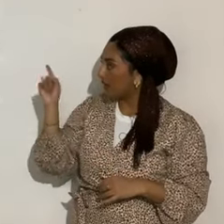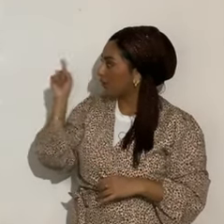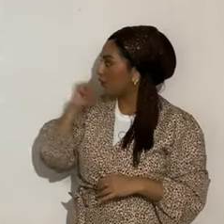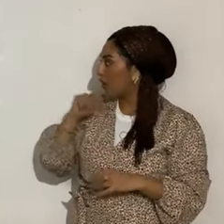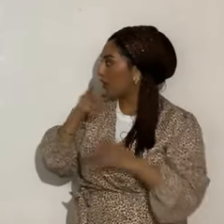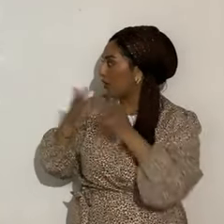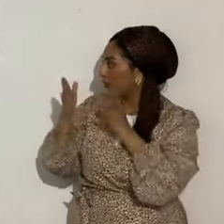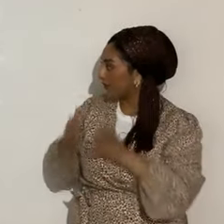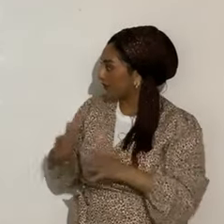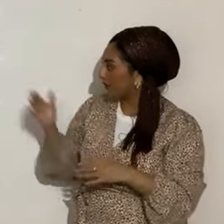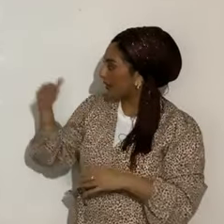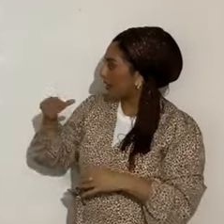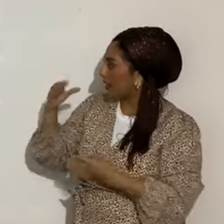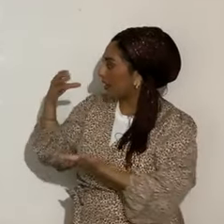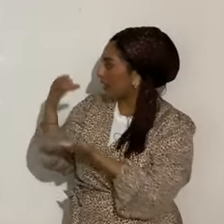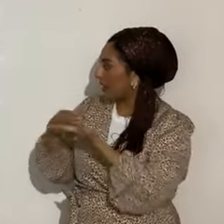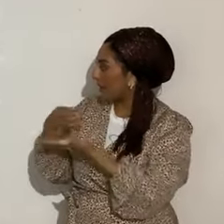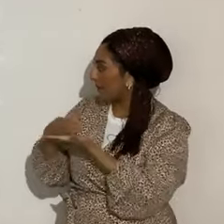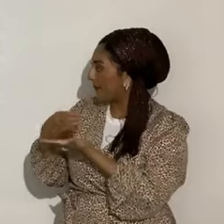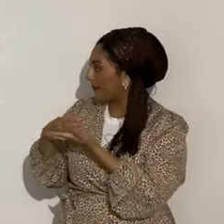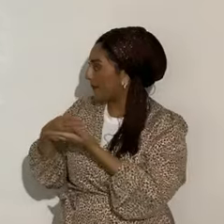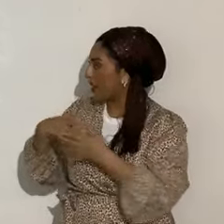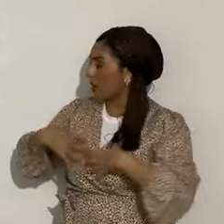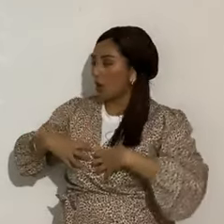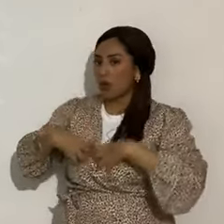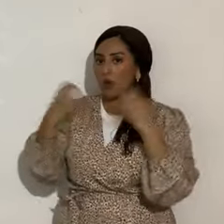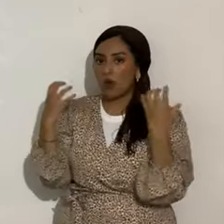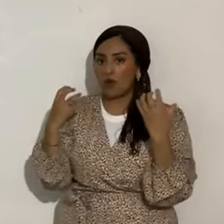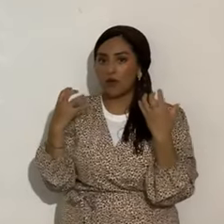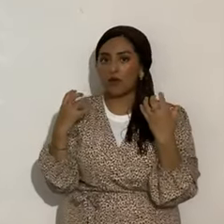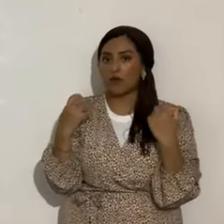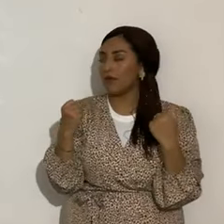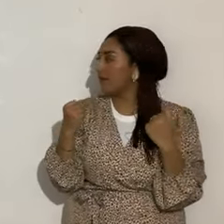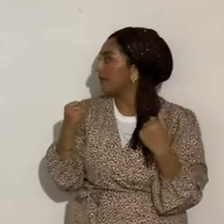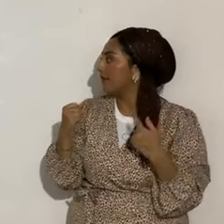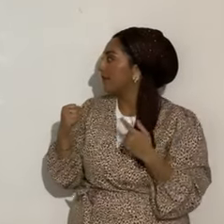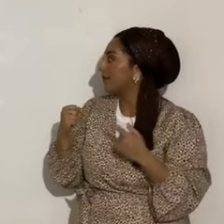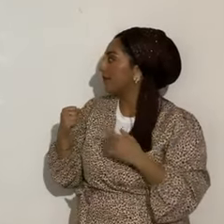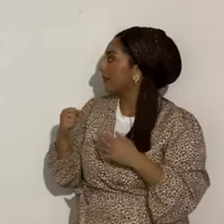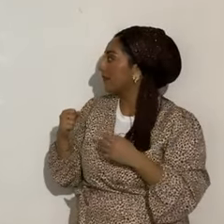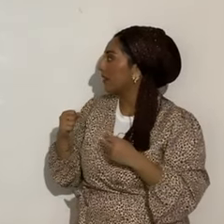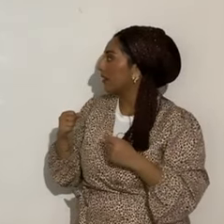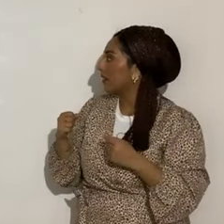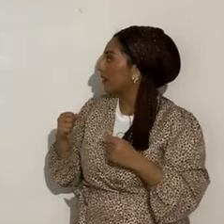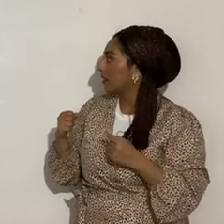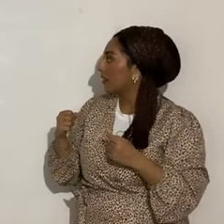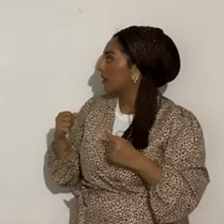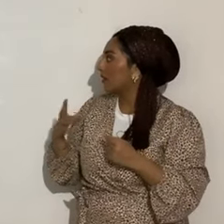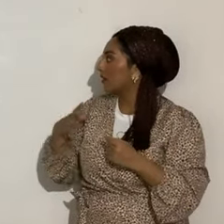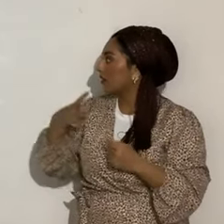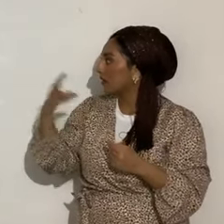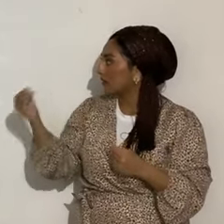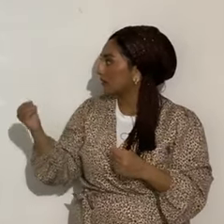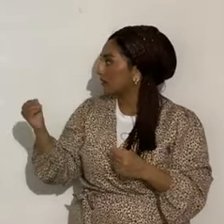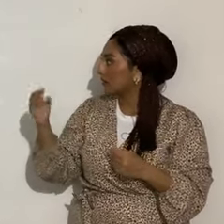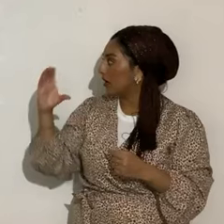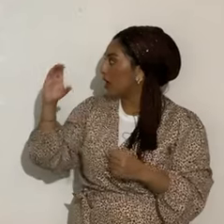Cráter, la copa, Ira, se refiere, sí, y el cometa Halei,